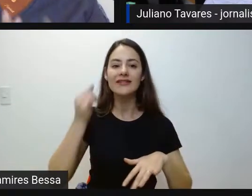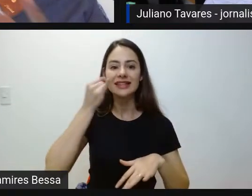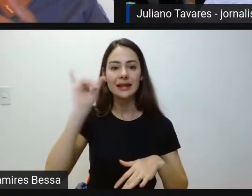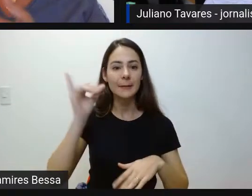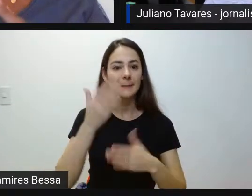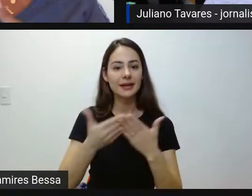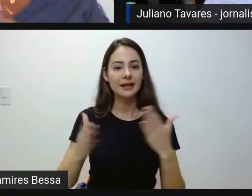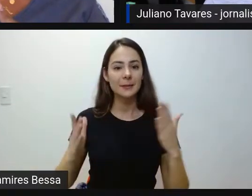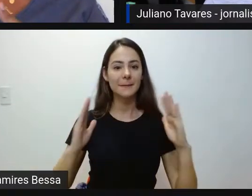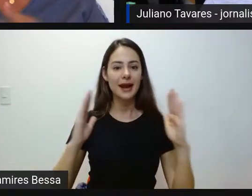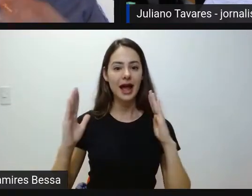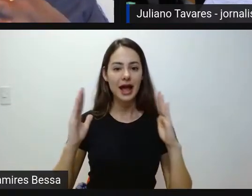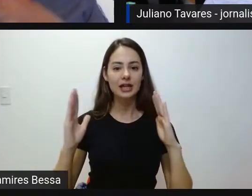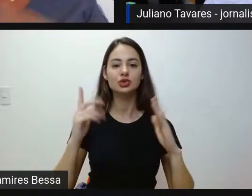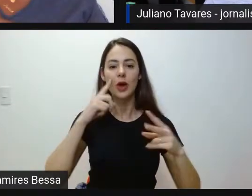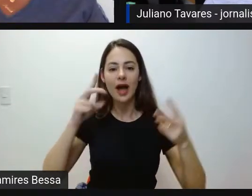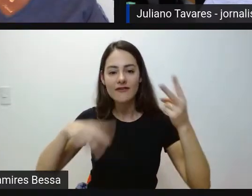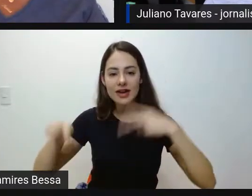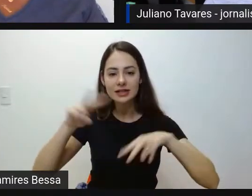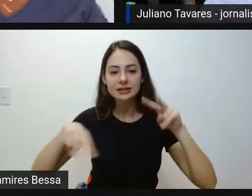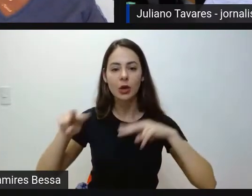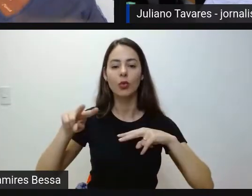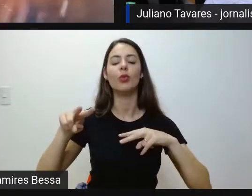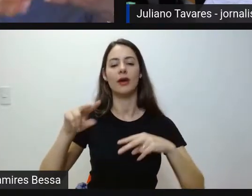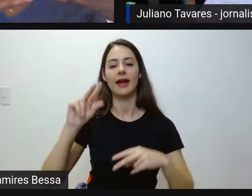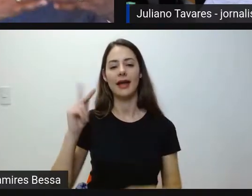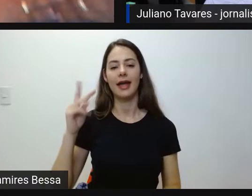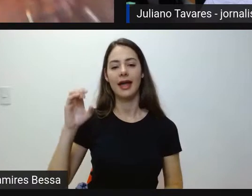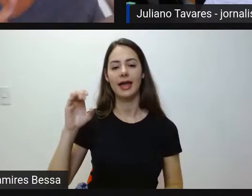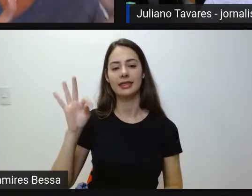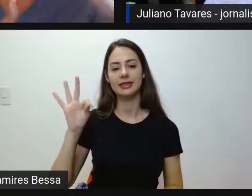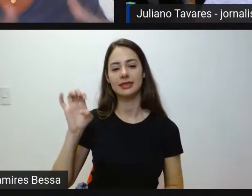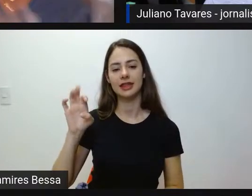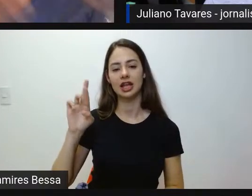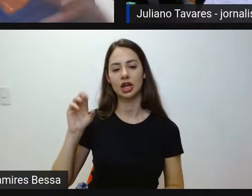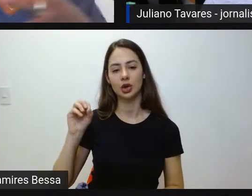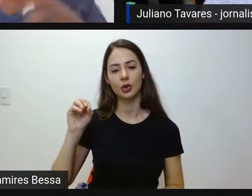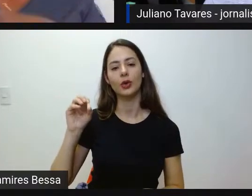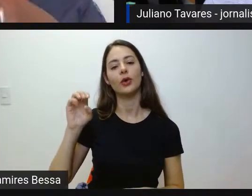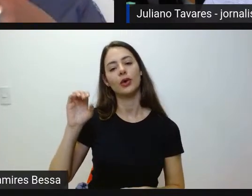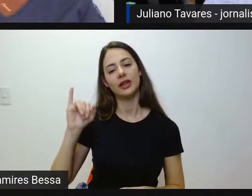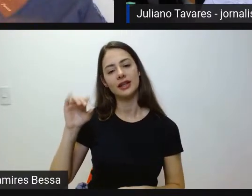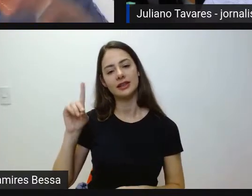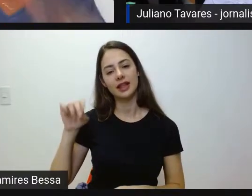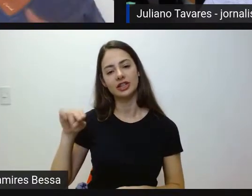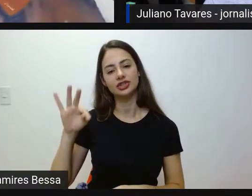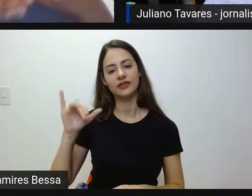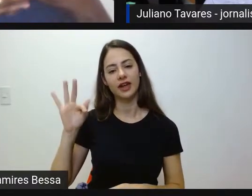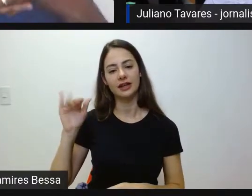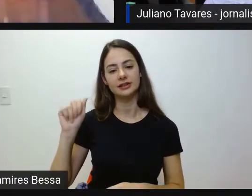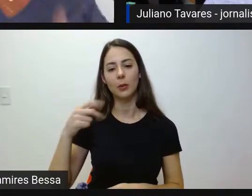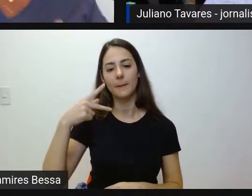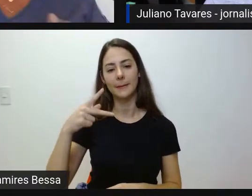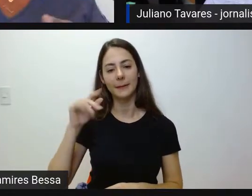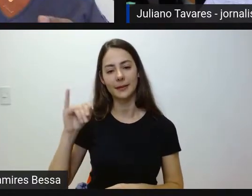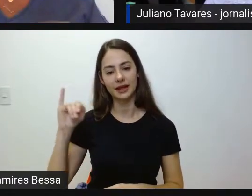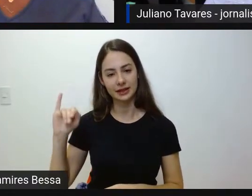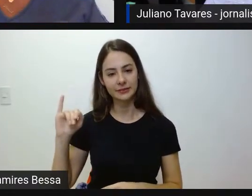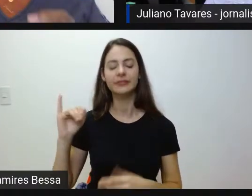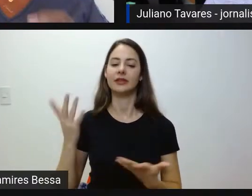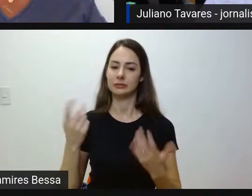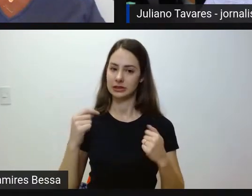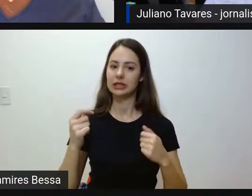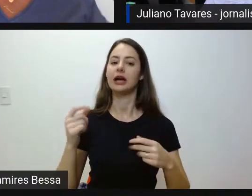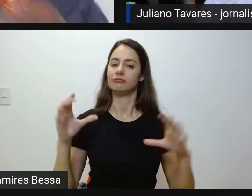prazo da heteroidentificação, o prazo da heteroidentificação é para a PPI, então, pessoas pretas e pardas passam por essa